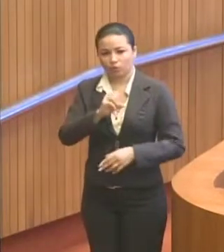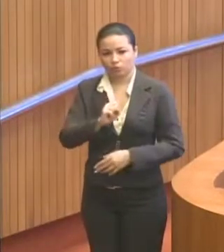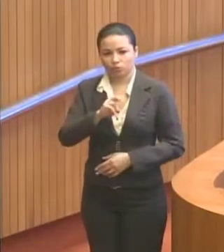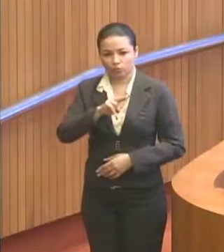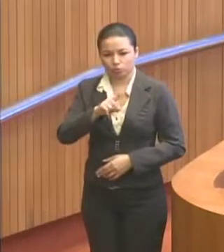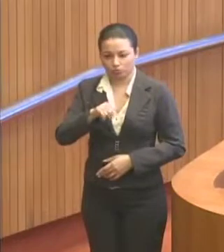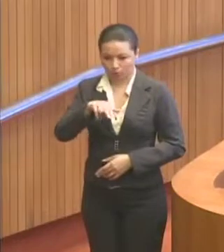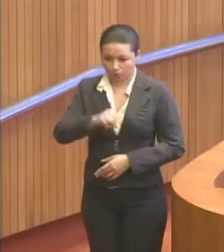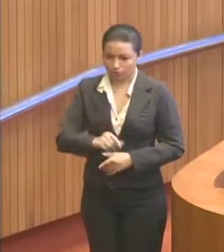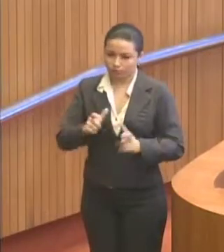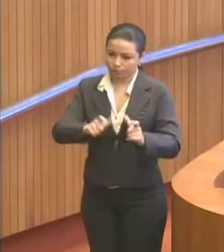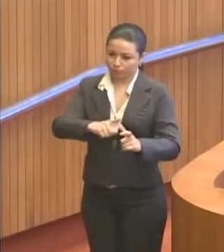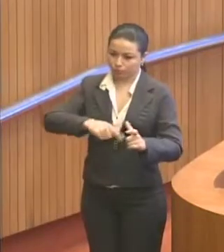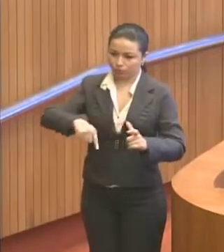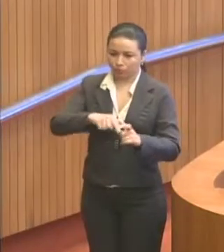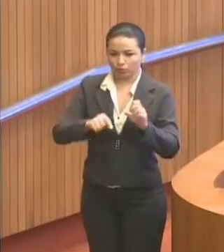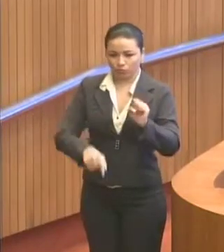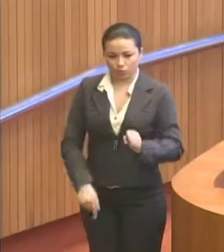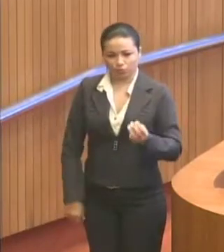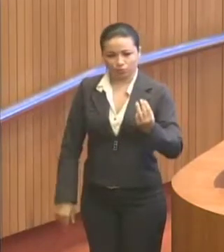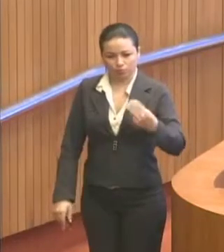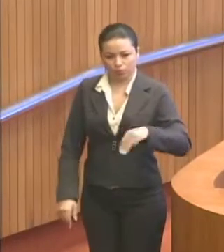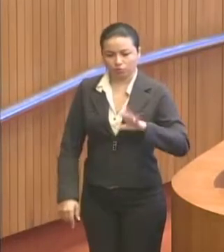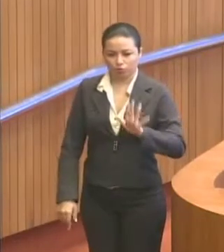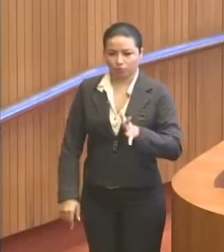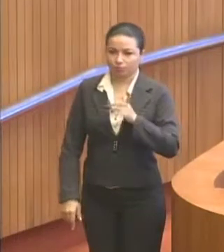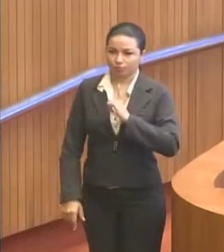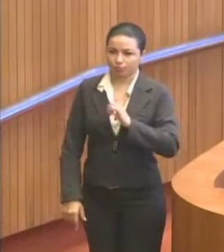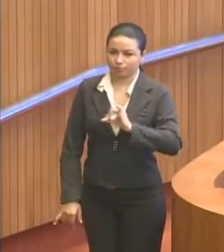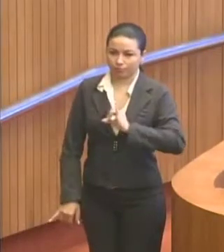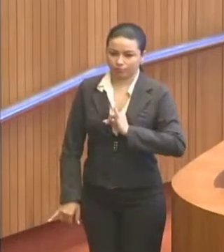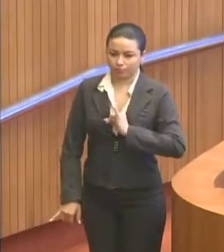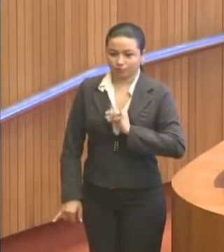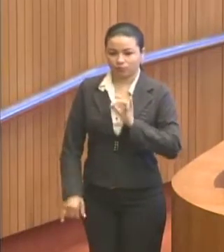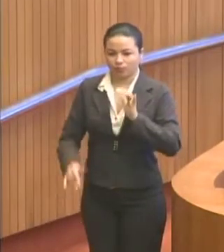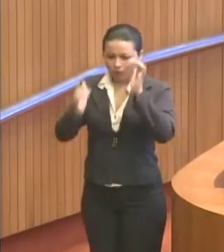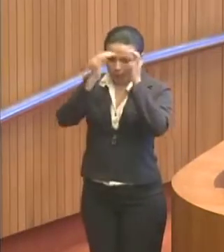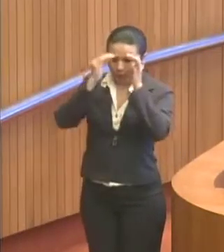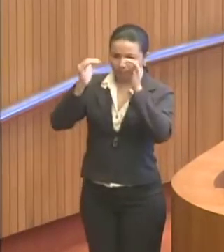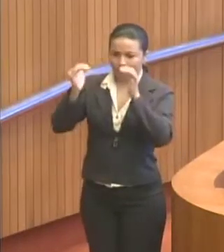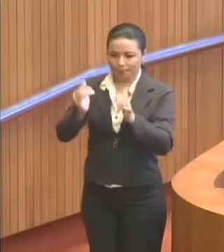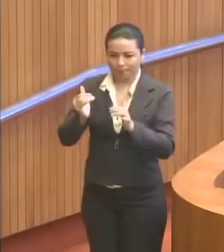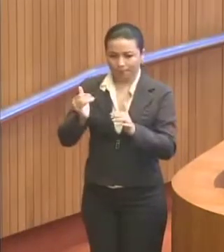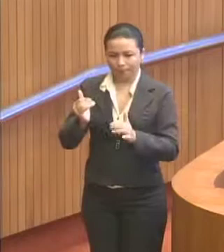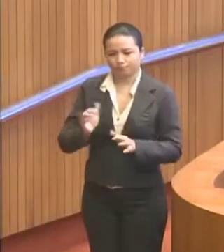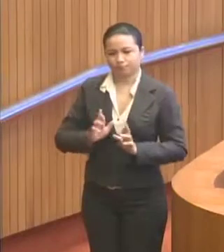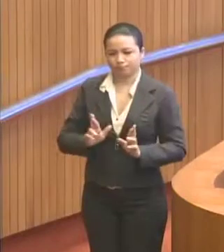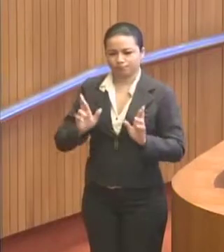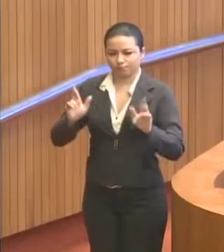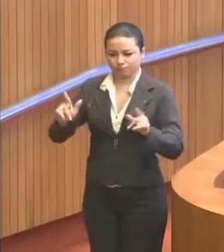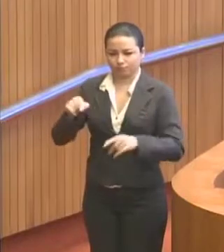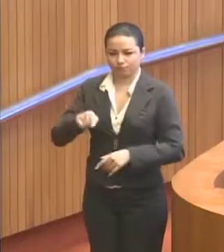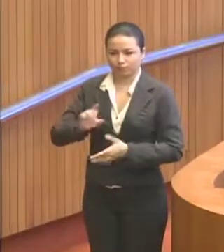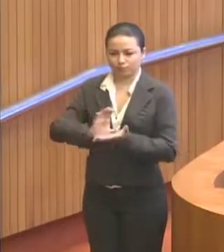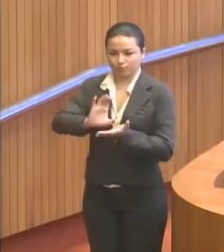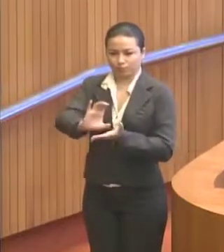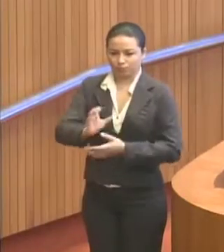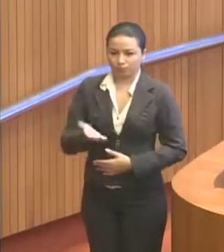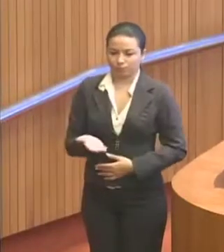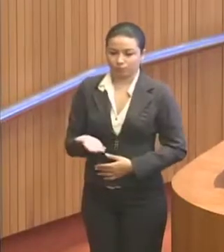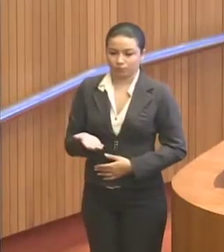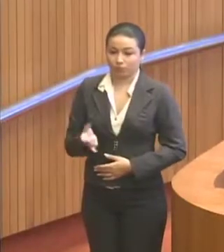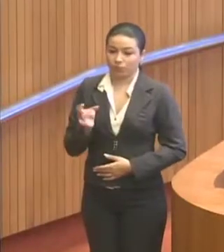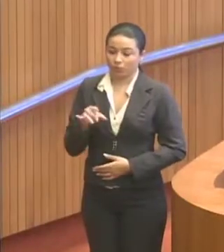está para a região do sul do Maranhão, como está para a Imperatriz, respeitado as diferenças de investimento.